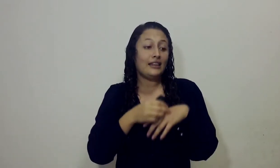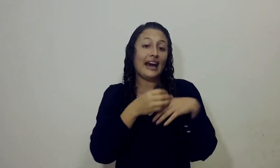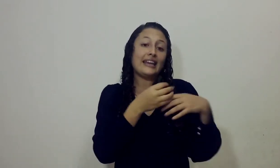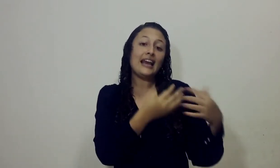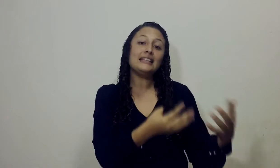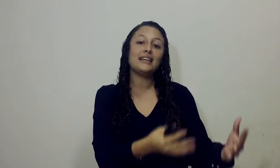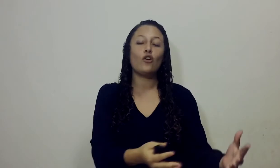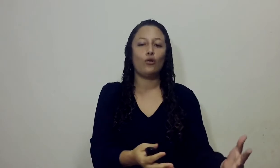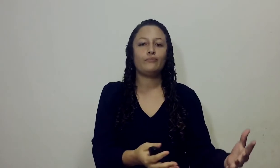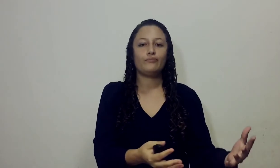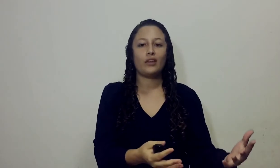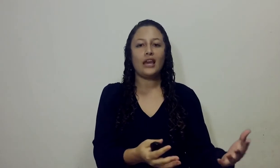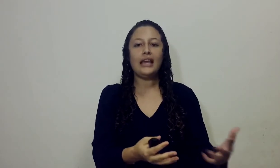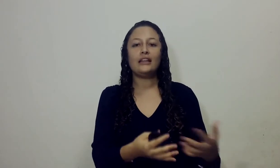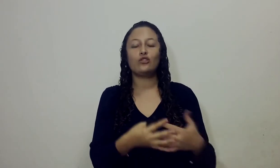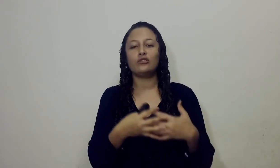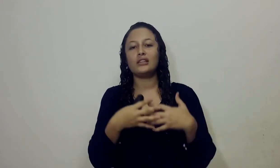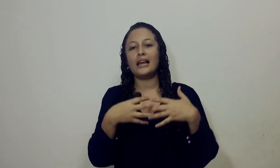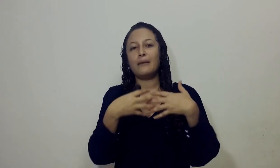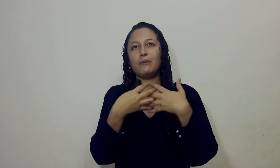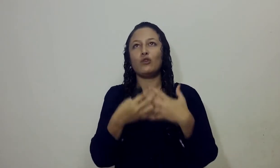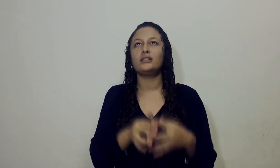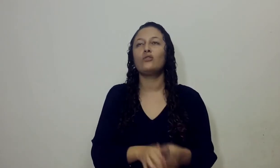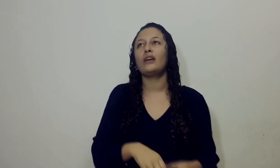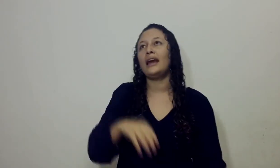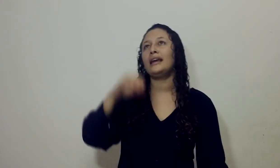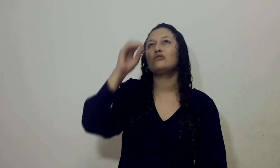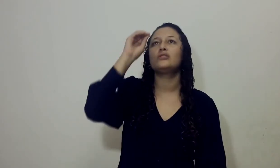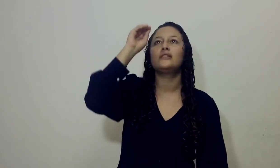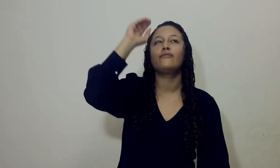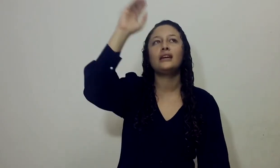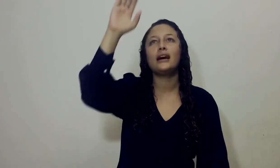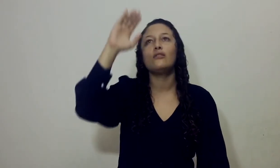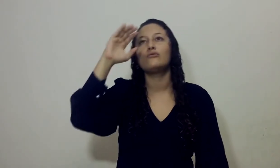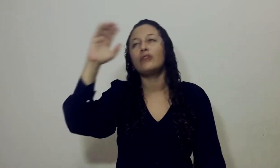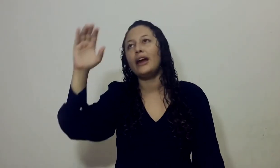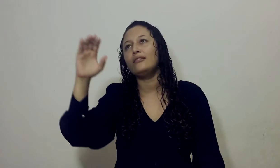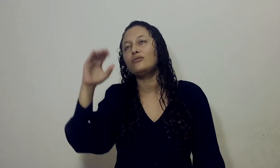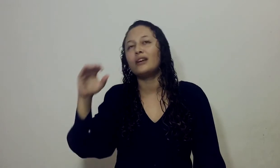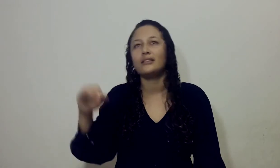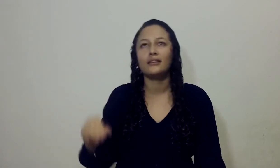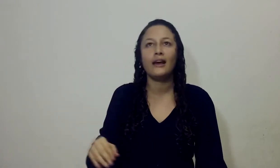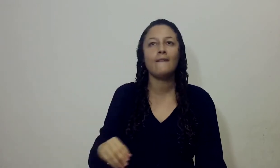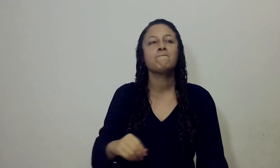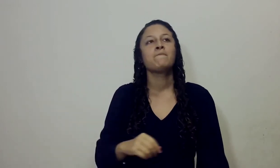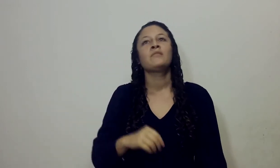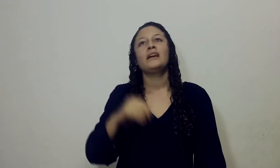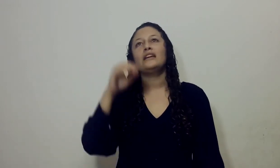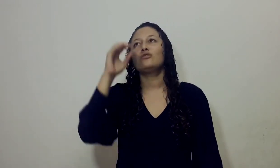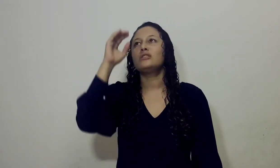Daniel llegó Y entonces Él empezó a decir Ok Esto significa Los reinos Y